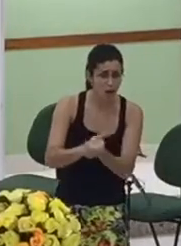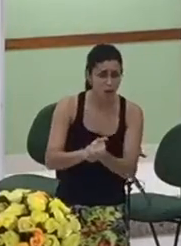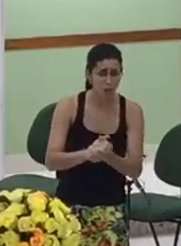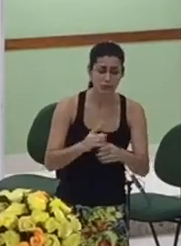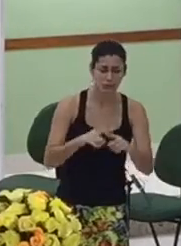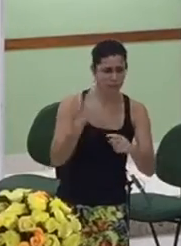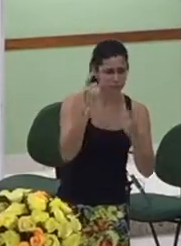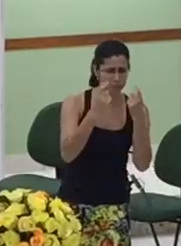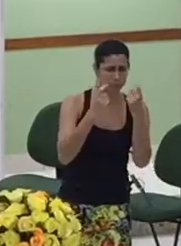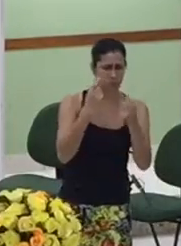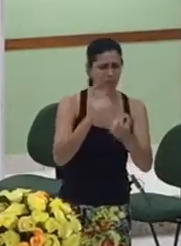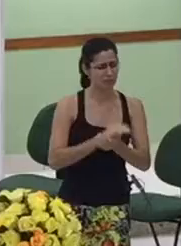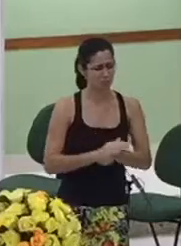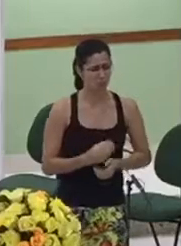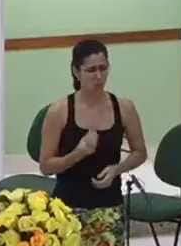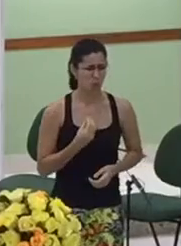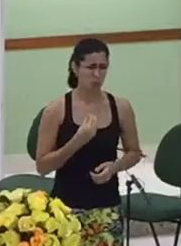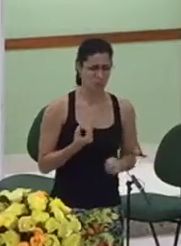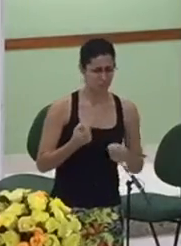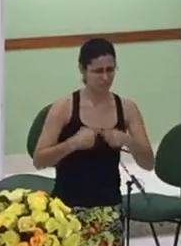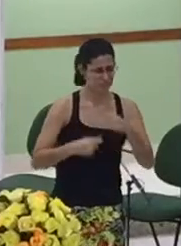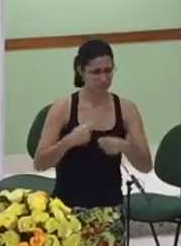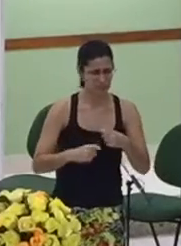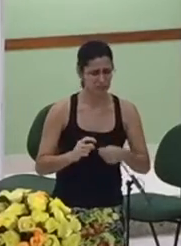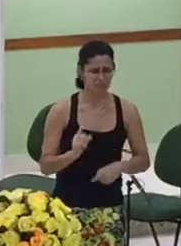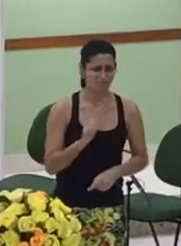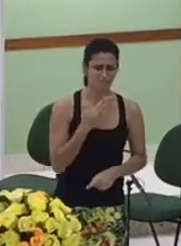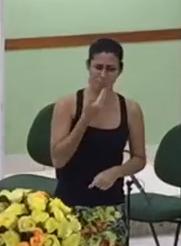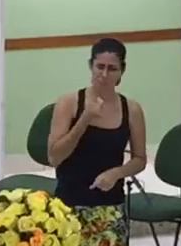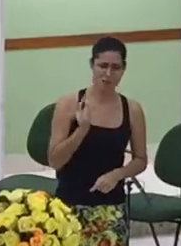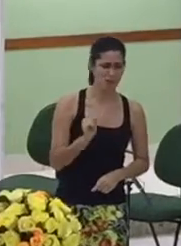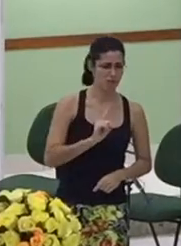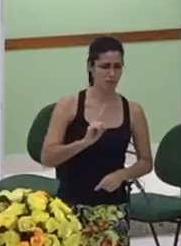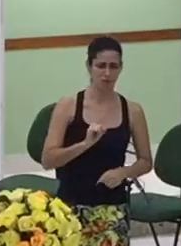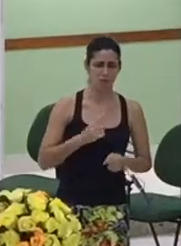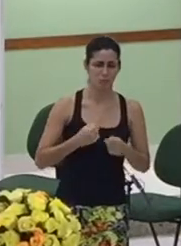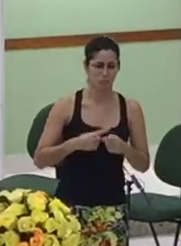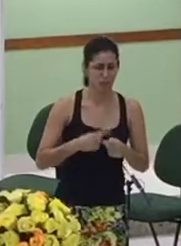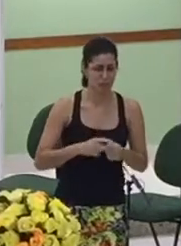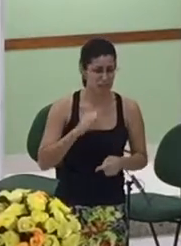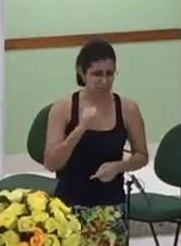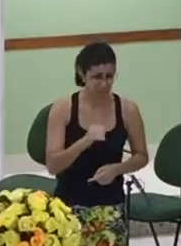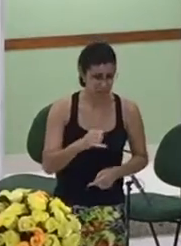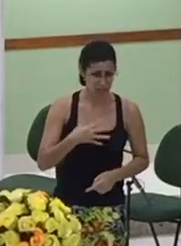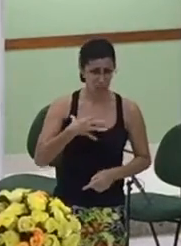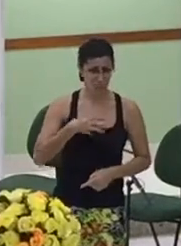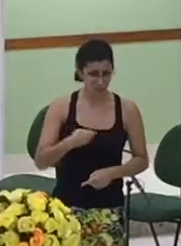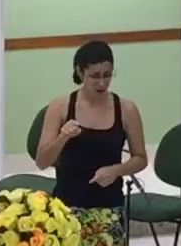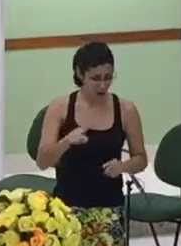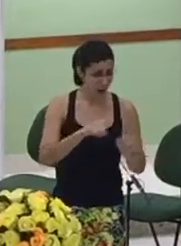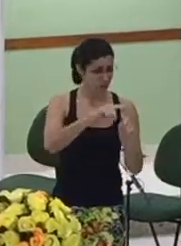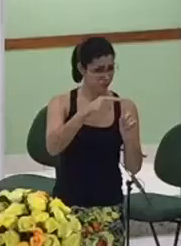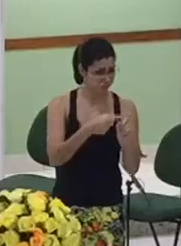ela de lado esqueçam dela e de fato ela foi esquecida